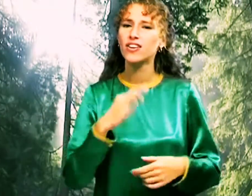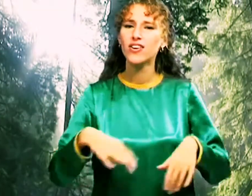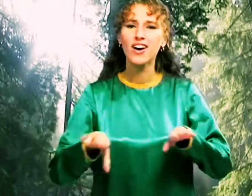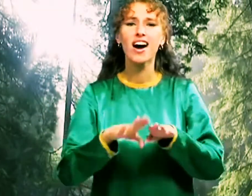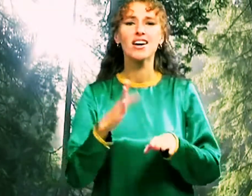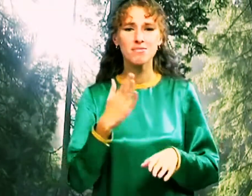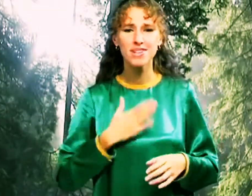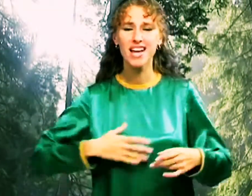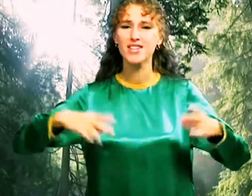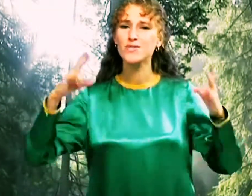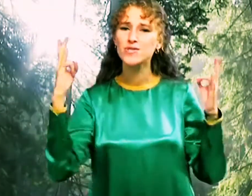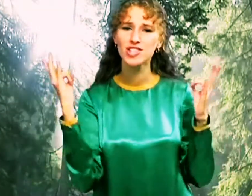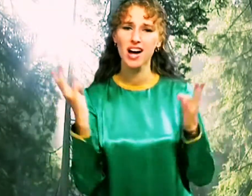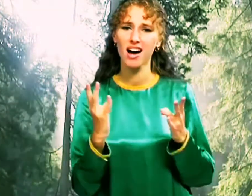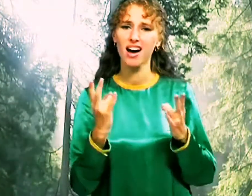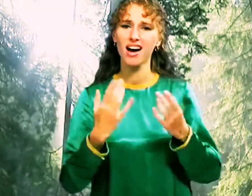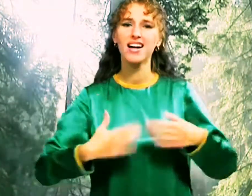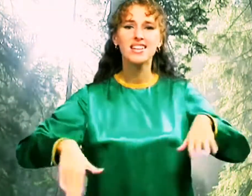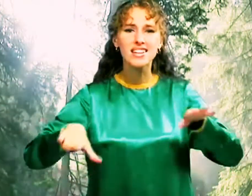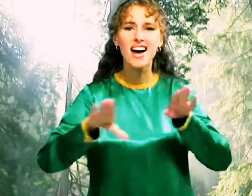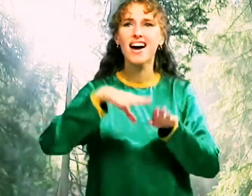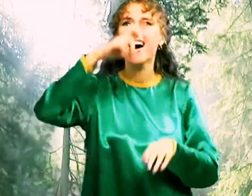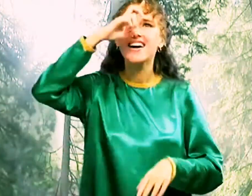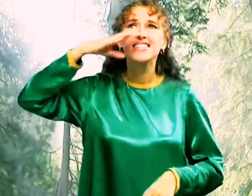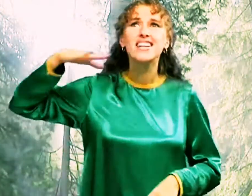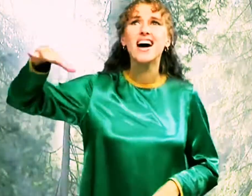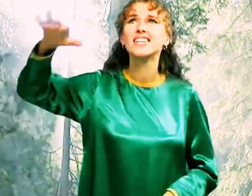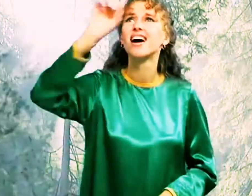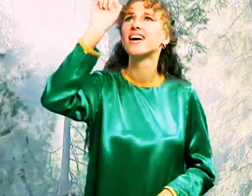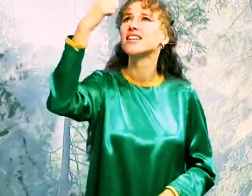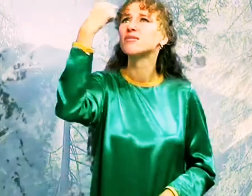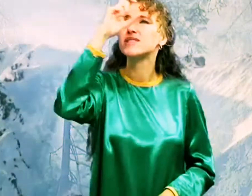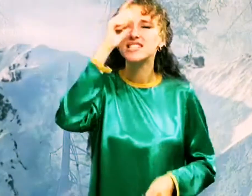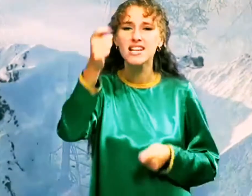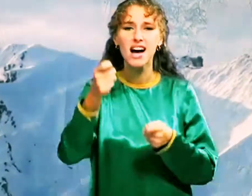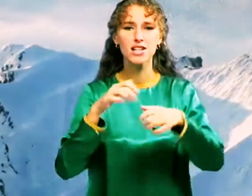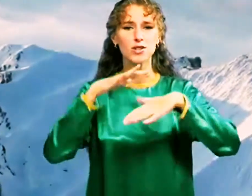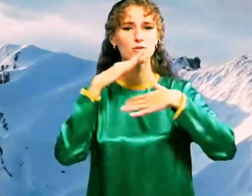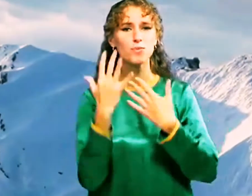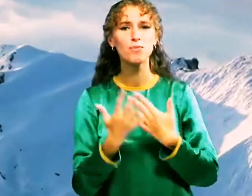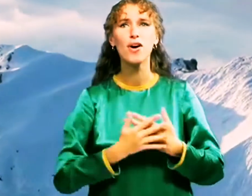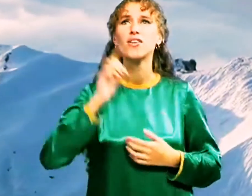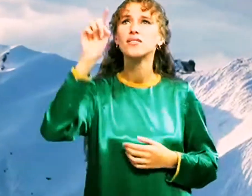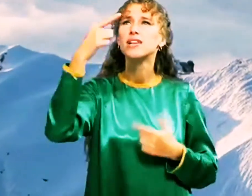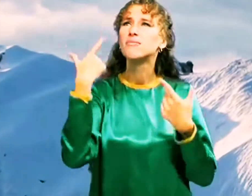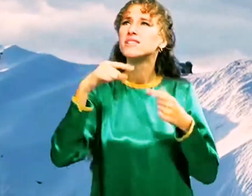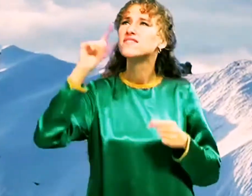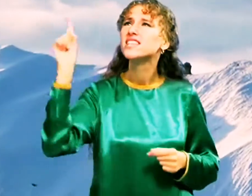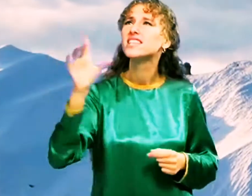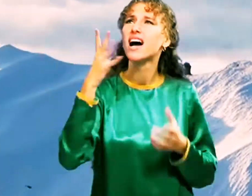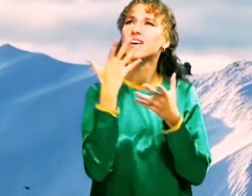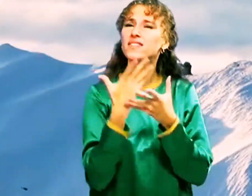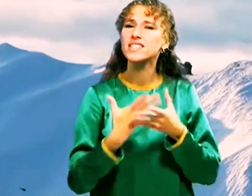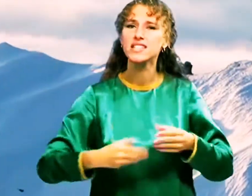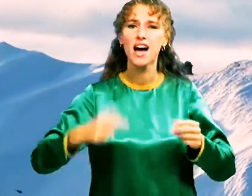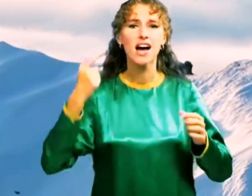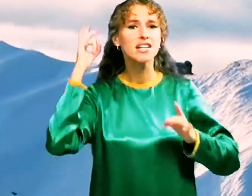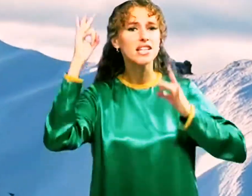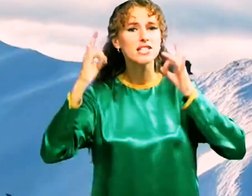Вот как и мне нужна такая страна Там, где царит любовь, там, где всегда весна Где